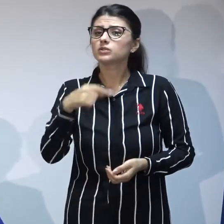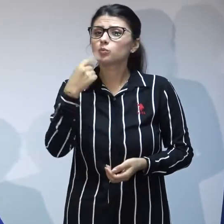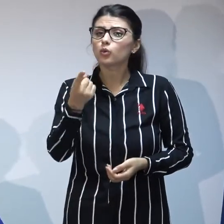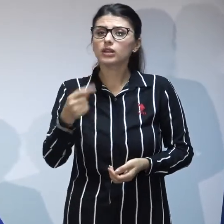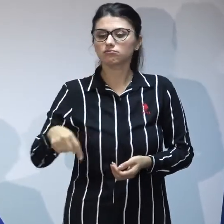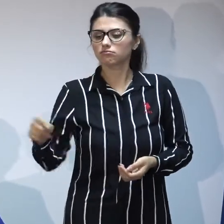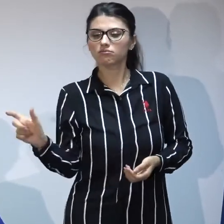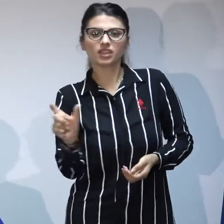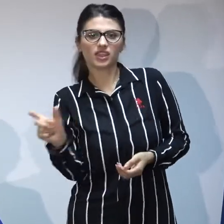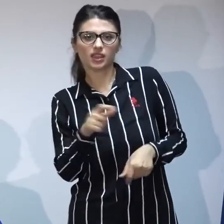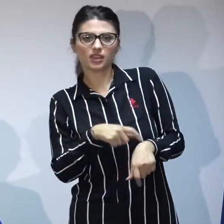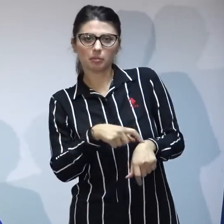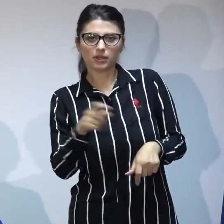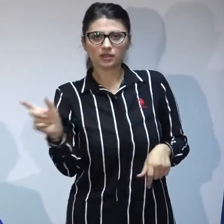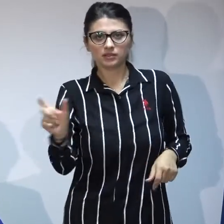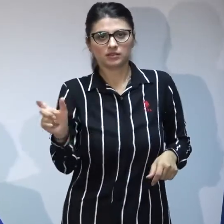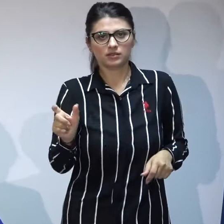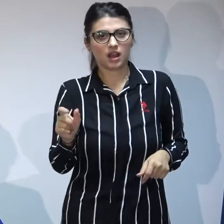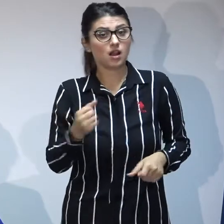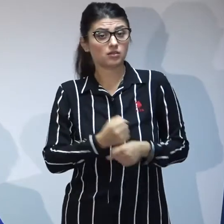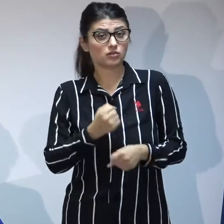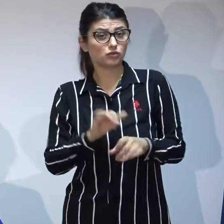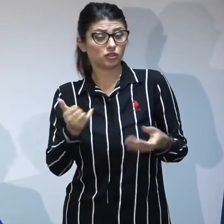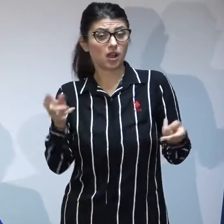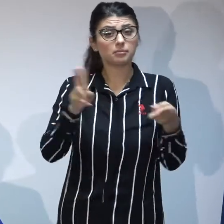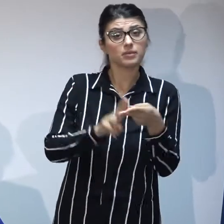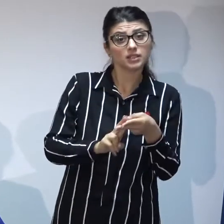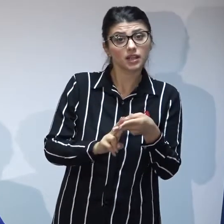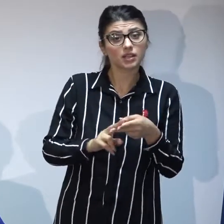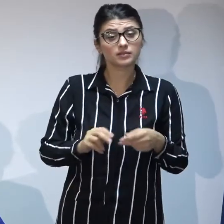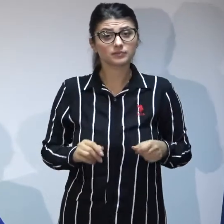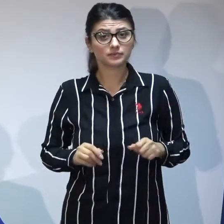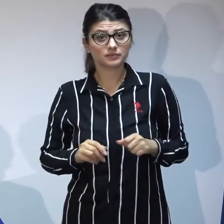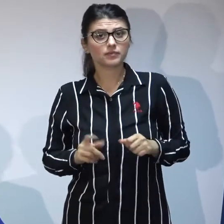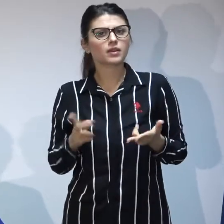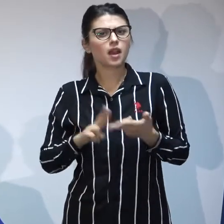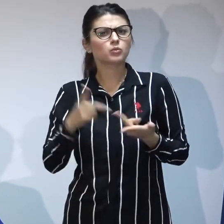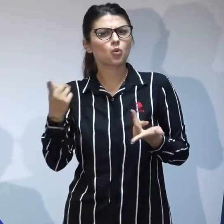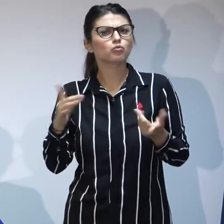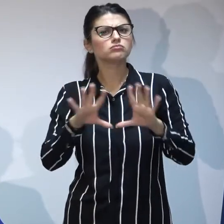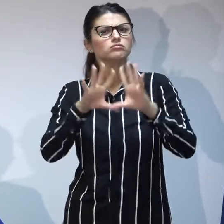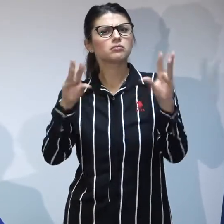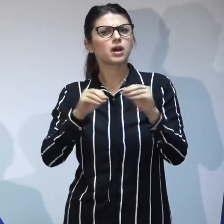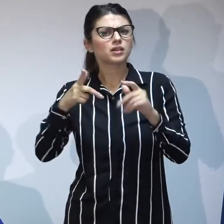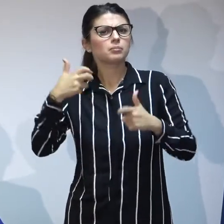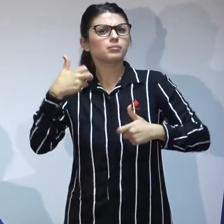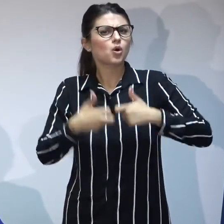parcursul acestui proces am întâlnit și o grămadă de probleme.